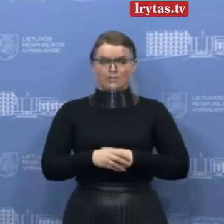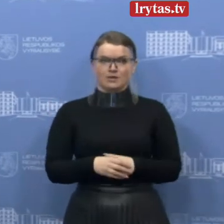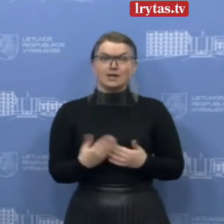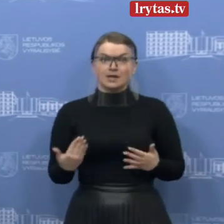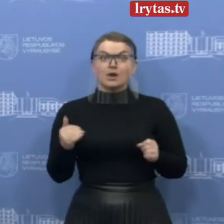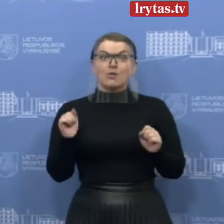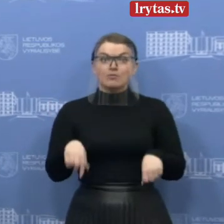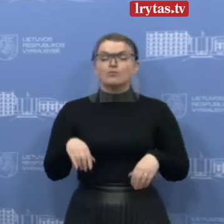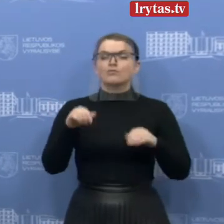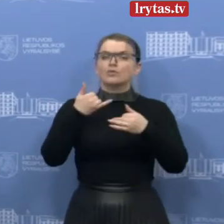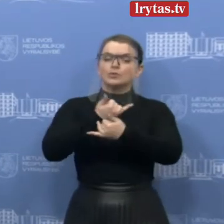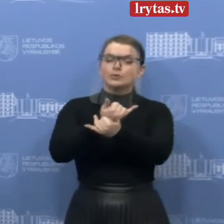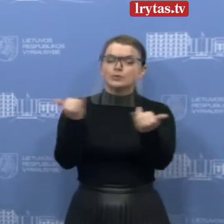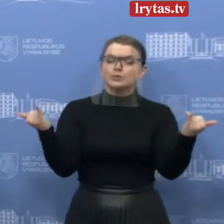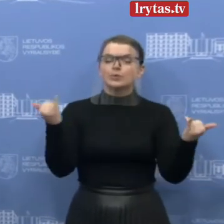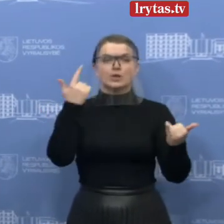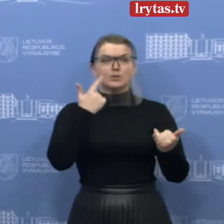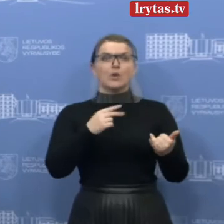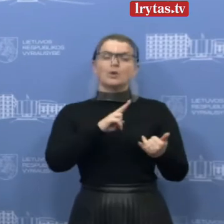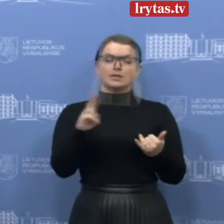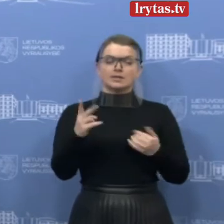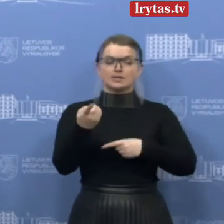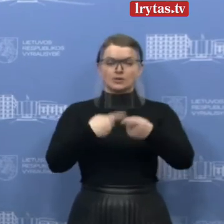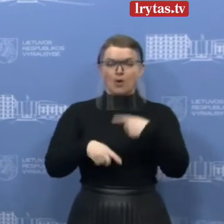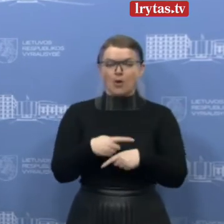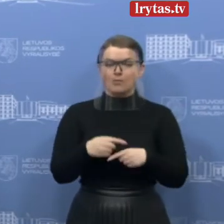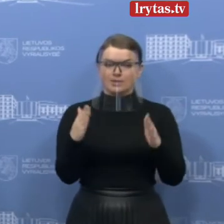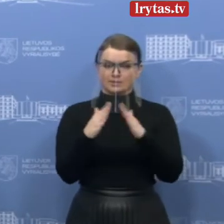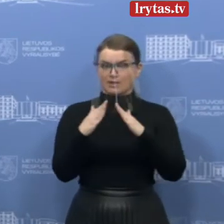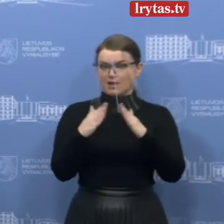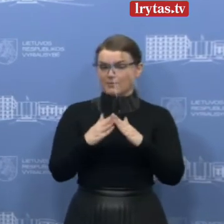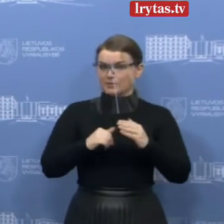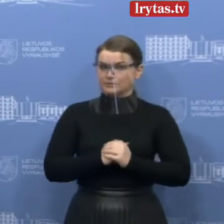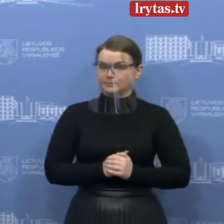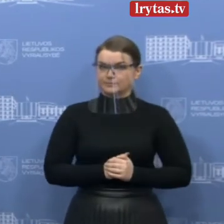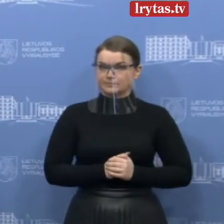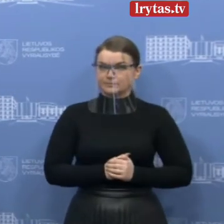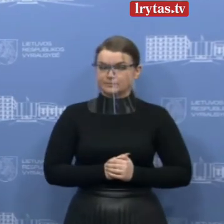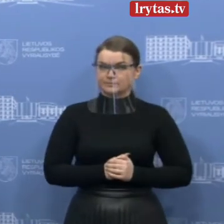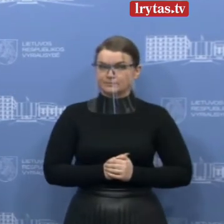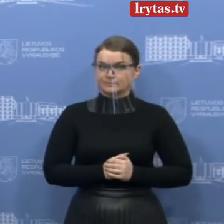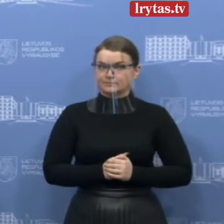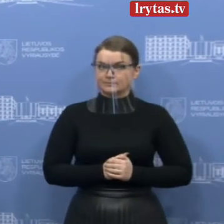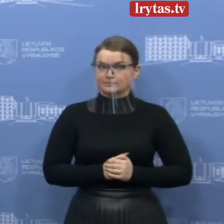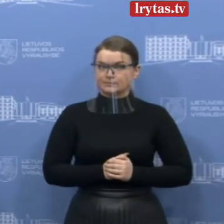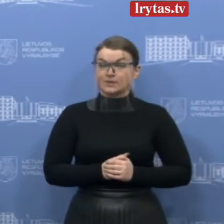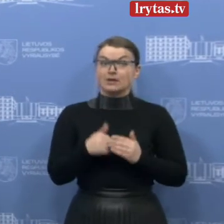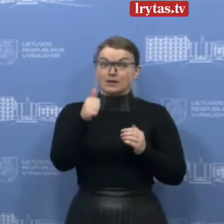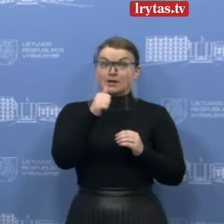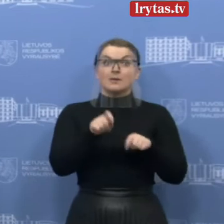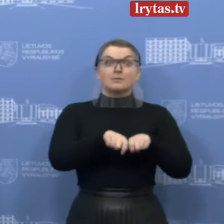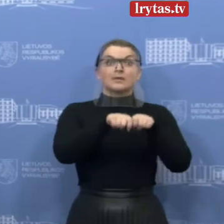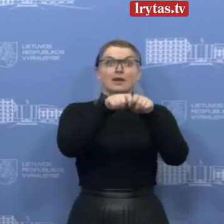galimybė sudaryta visiems norintiems ir galintiems grįžti namo. Kai buvo teisingai paminėta, pačioje karantino